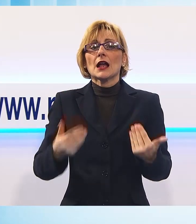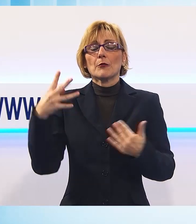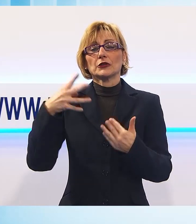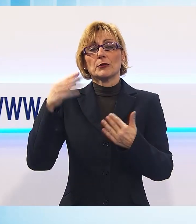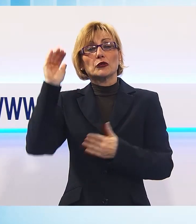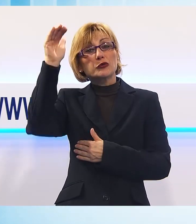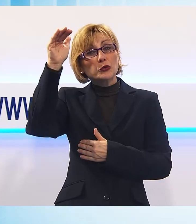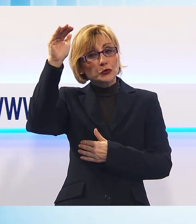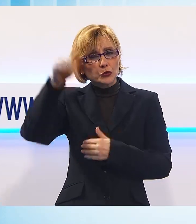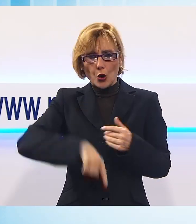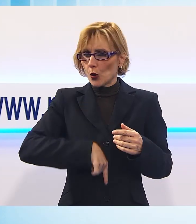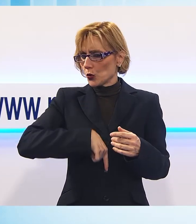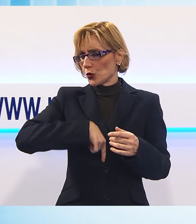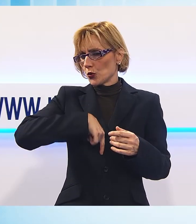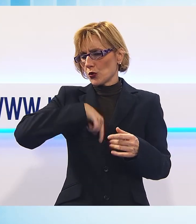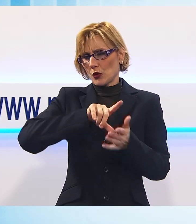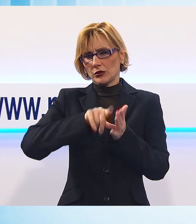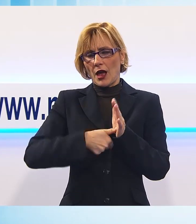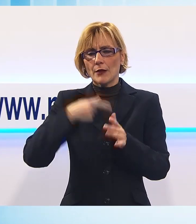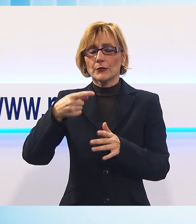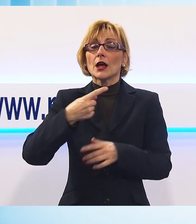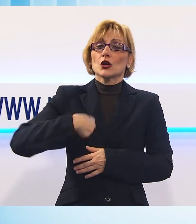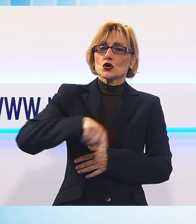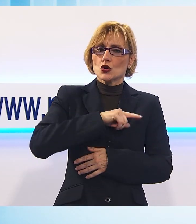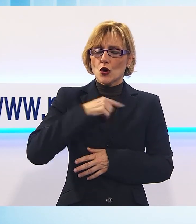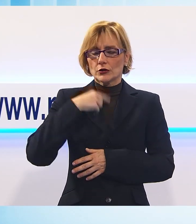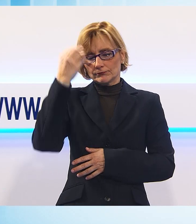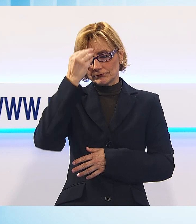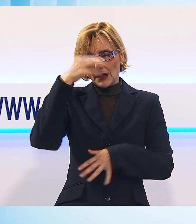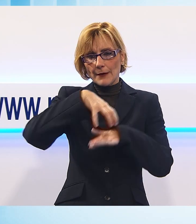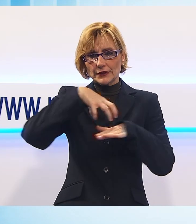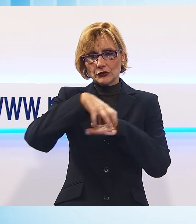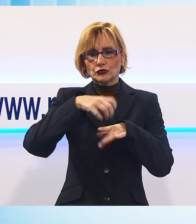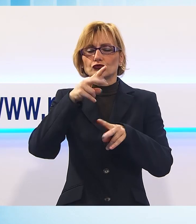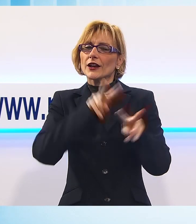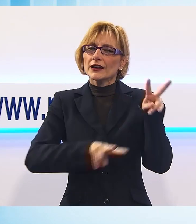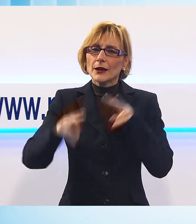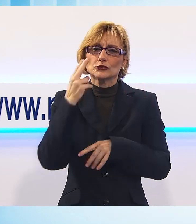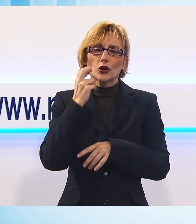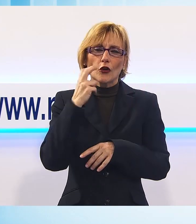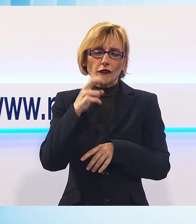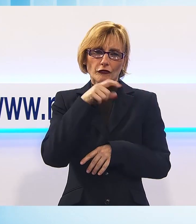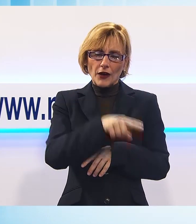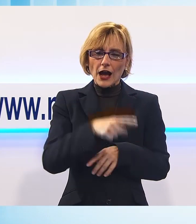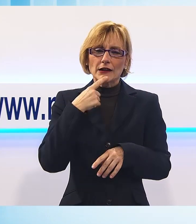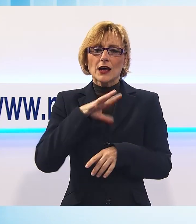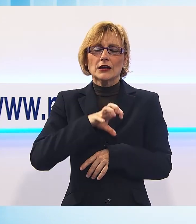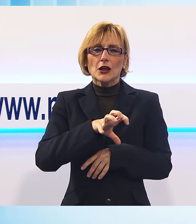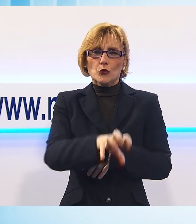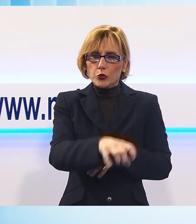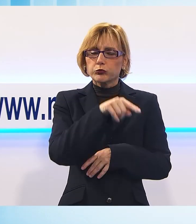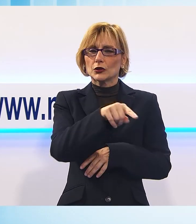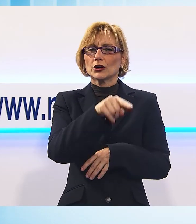richiedere invece tempi più lunghi. Come amministrazione ci stiamo adoperando per destinare a questa funzione il recupero dalla ex